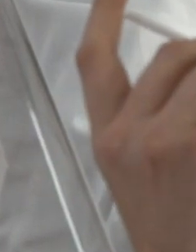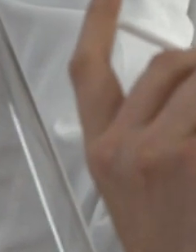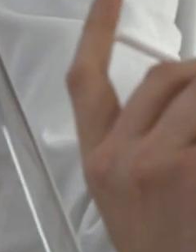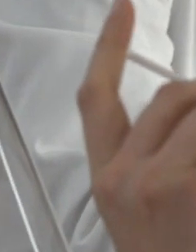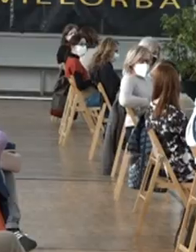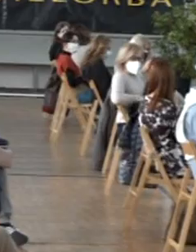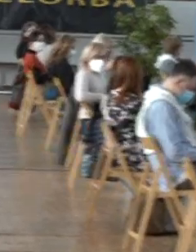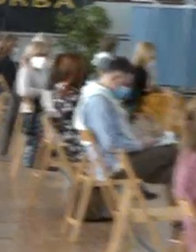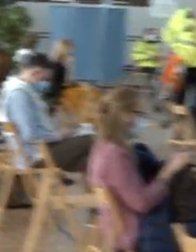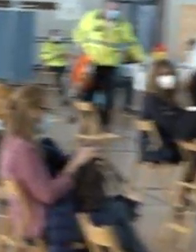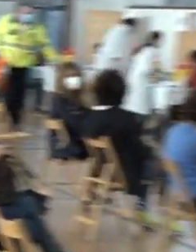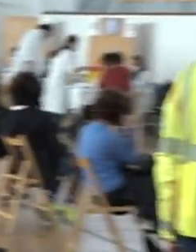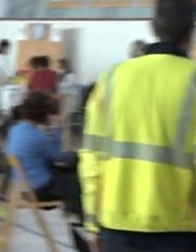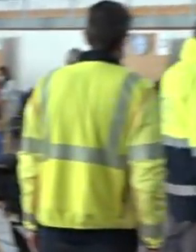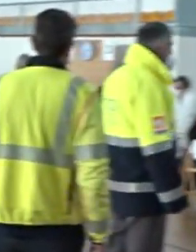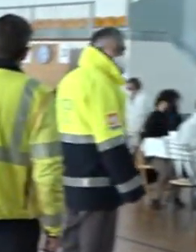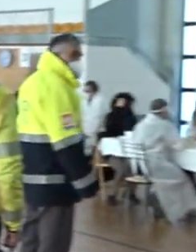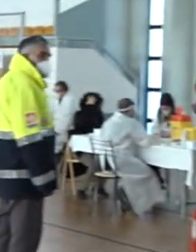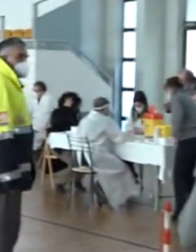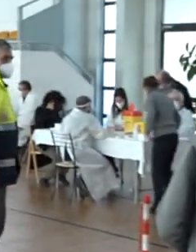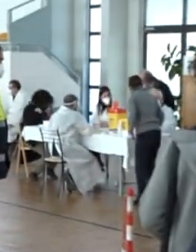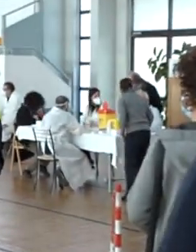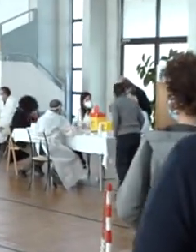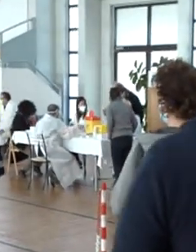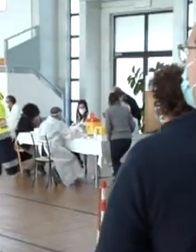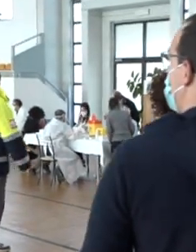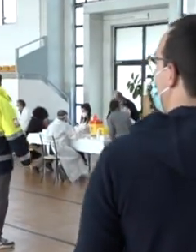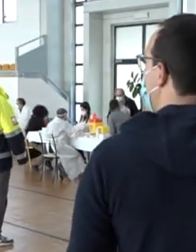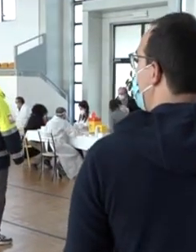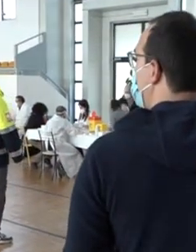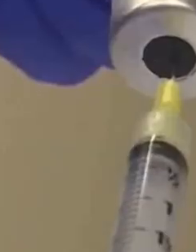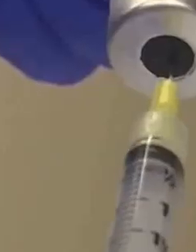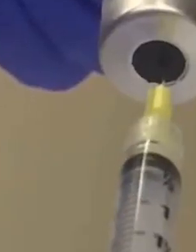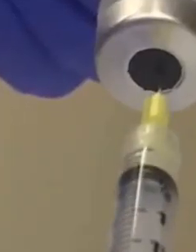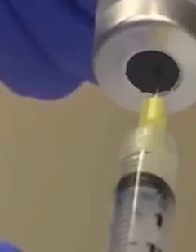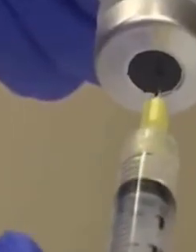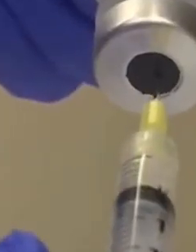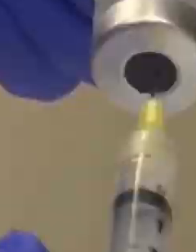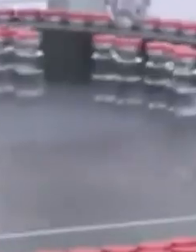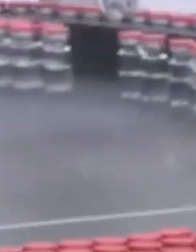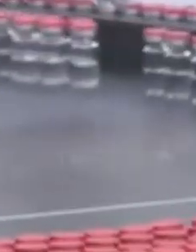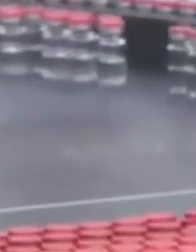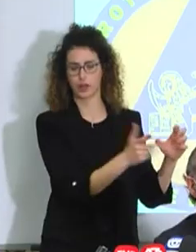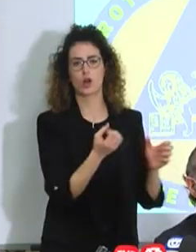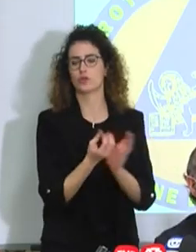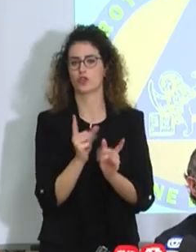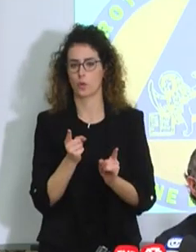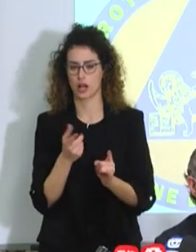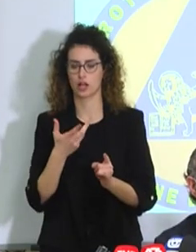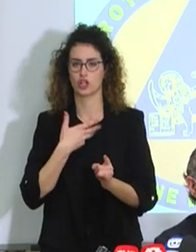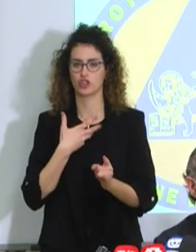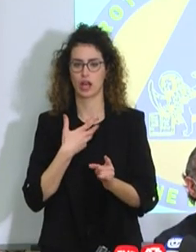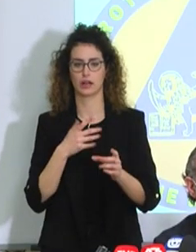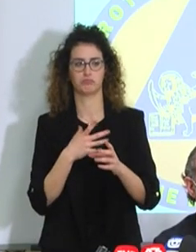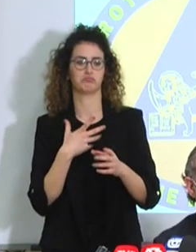80 anni in giù. Unica deroga prevista è quella dei protocolli per le aziende che saranno individuate dalle Regioni. Ci sarà un contingente di